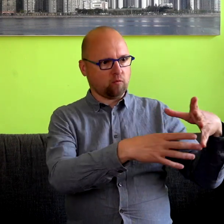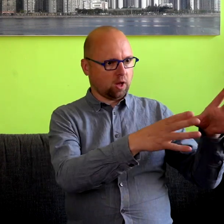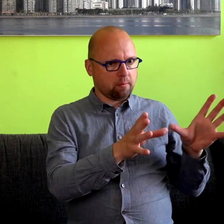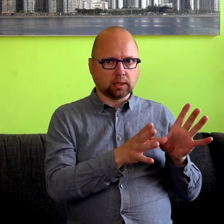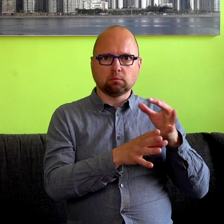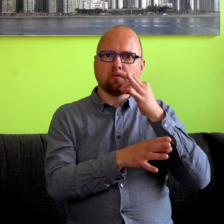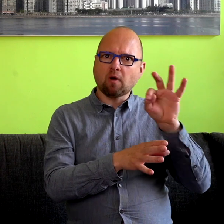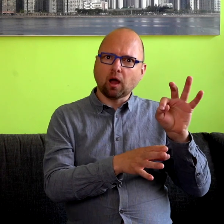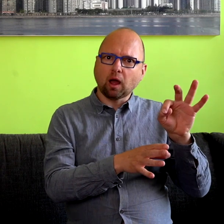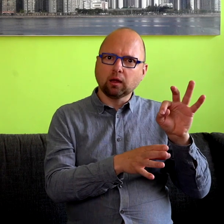boekje over